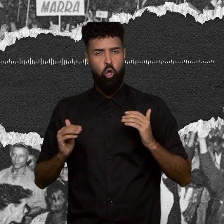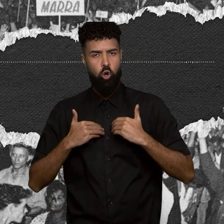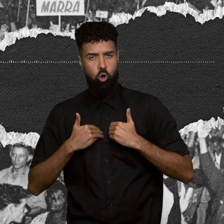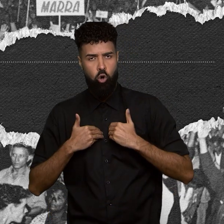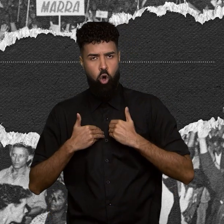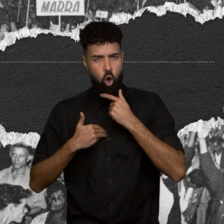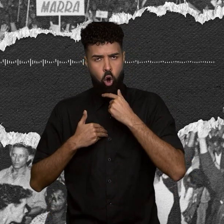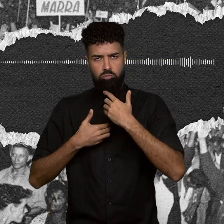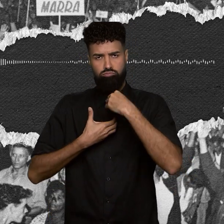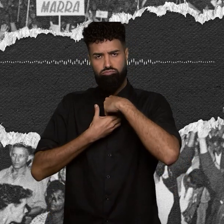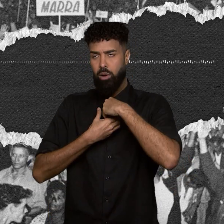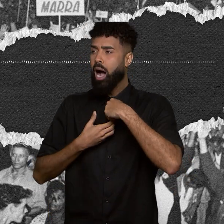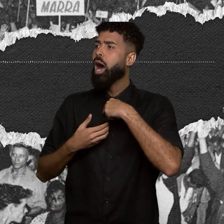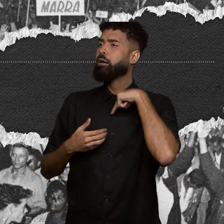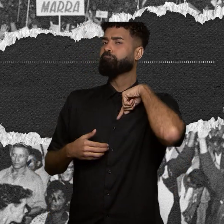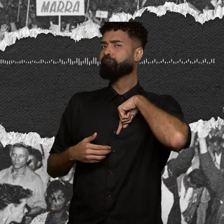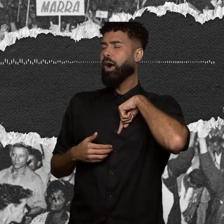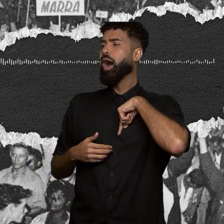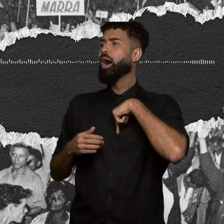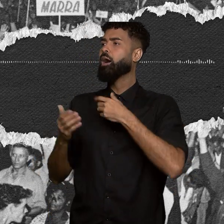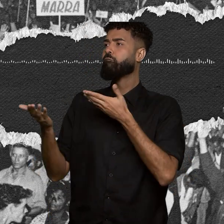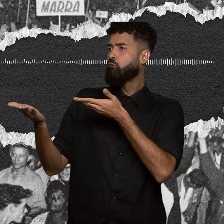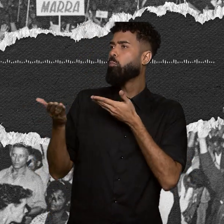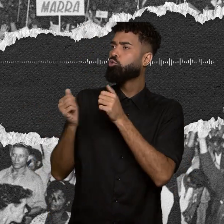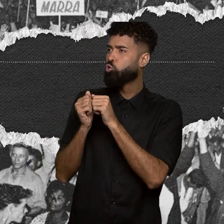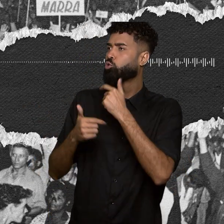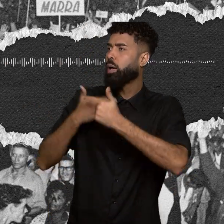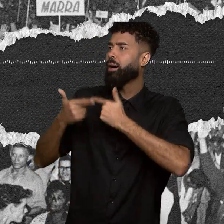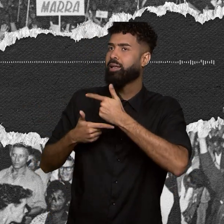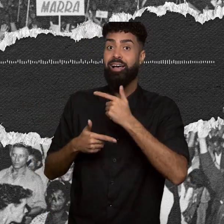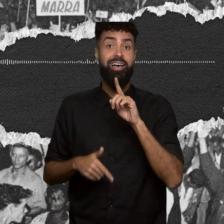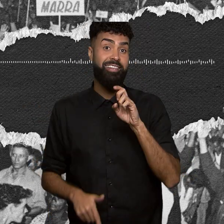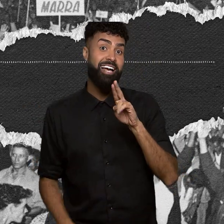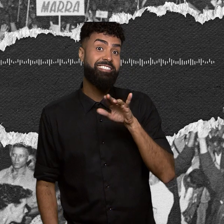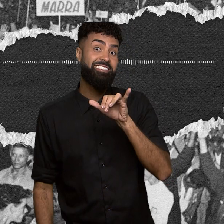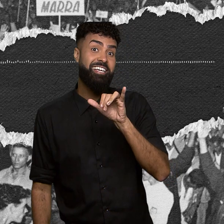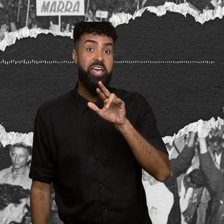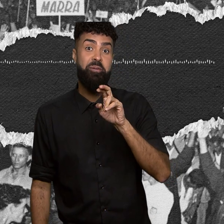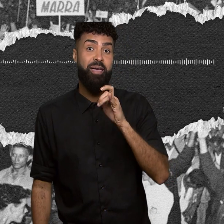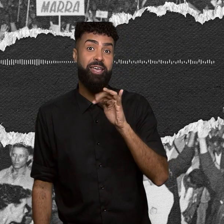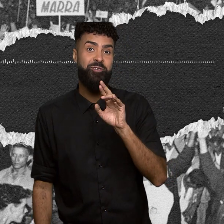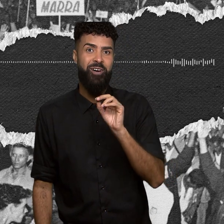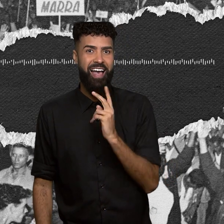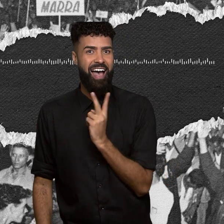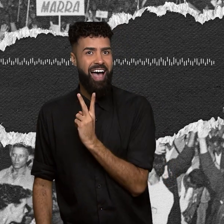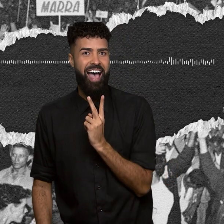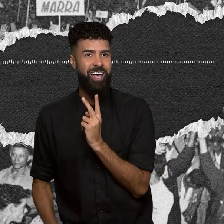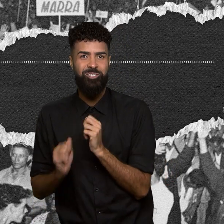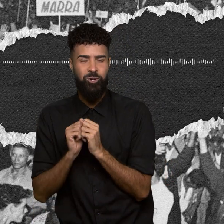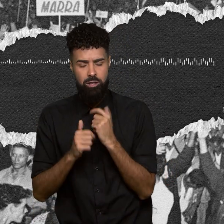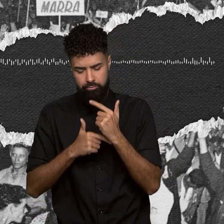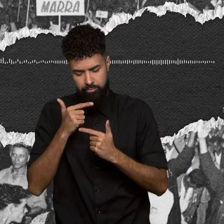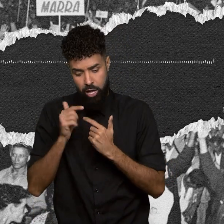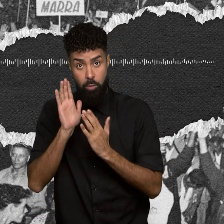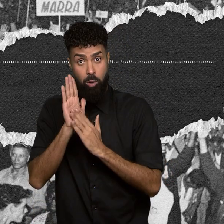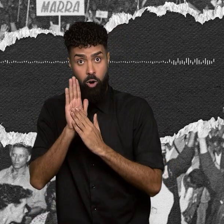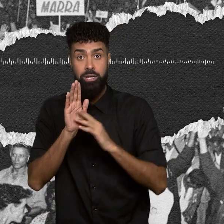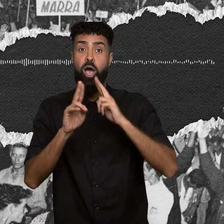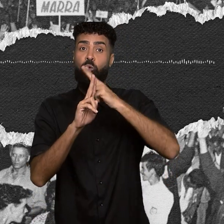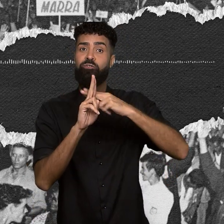dividir a tarefa, Darcy Ribeiro. Juntos, eles começam a dar forma a essa proposta que viria a ser a UNB, a Universidade de